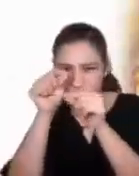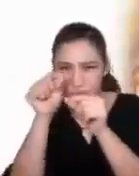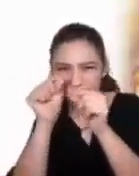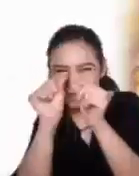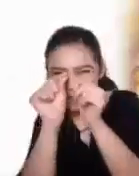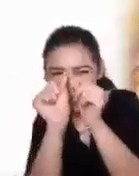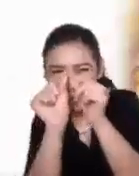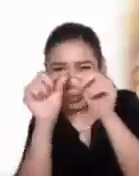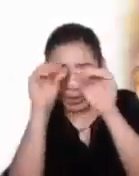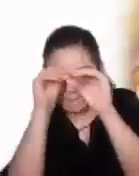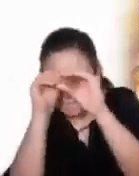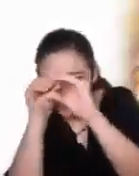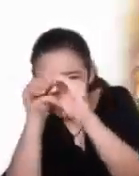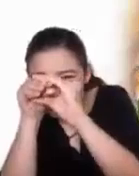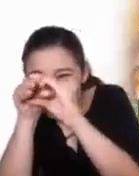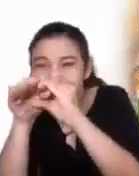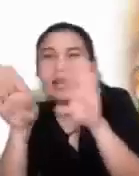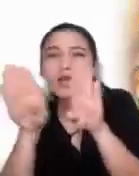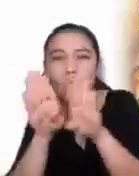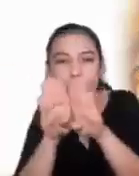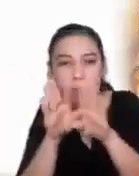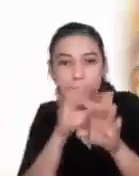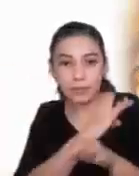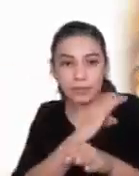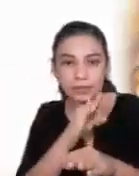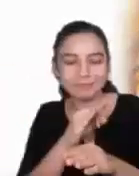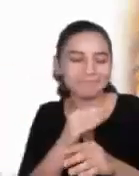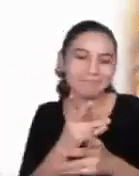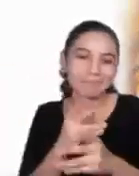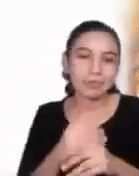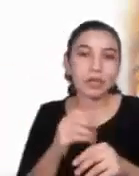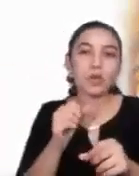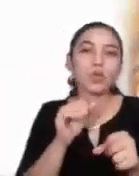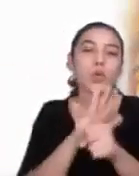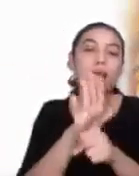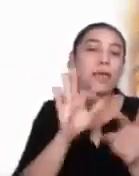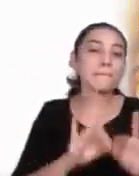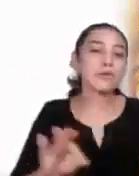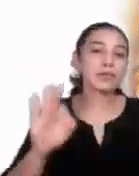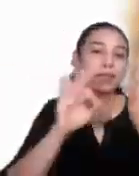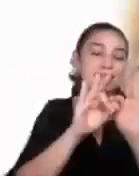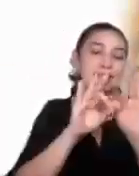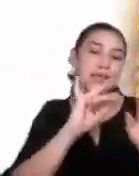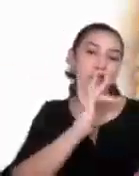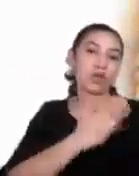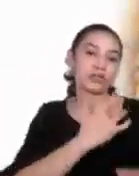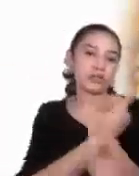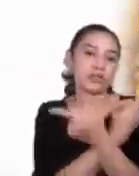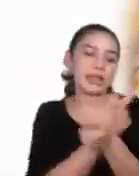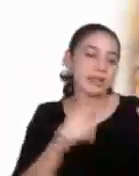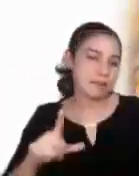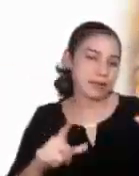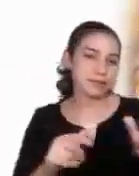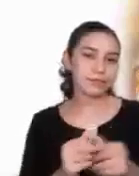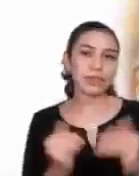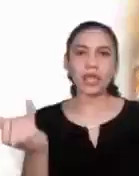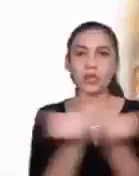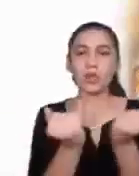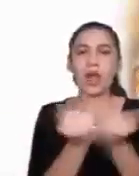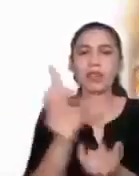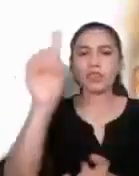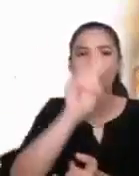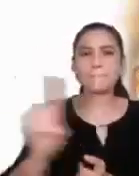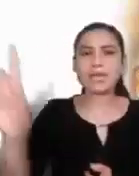es la libertad del corazón. Como cada domingo la palabra de Dios nos viene a exigir y a